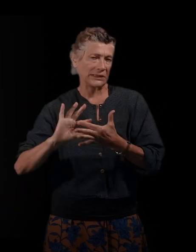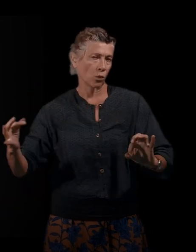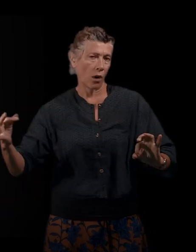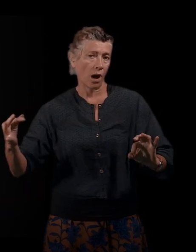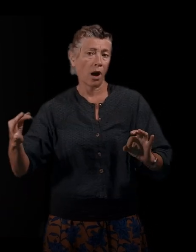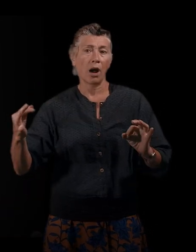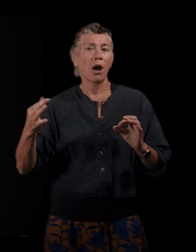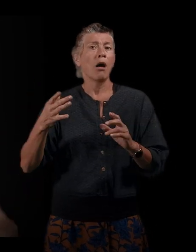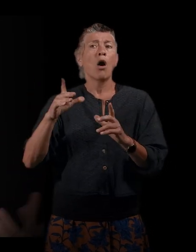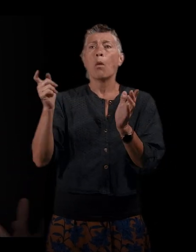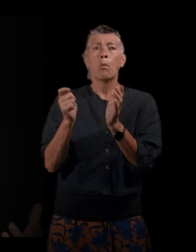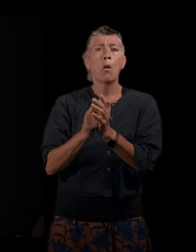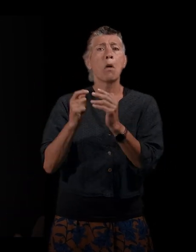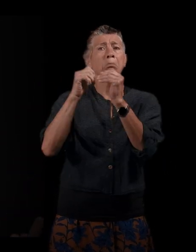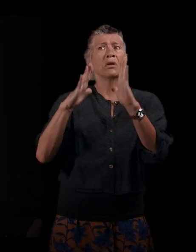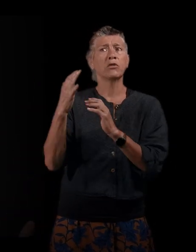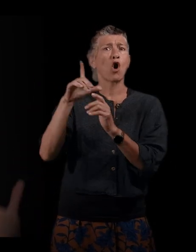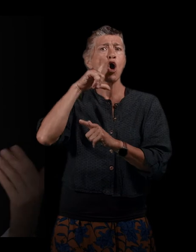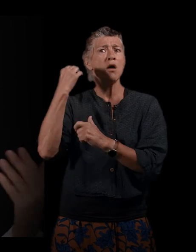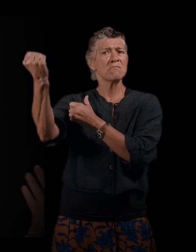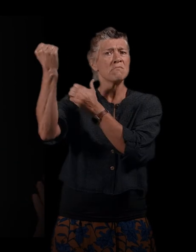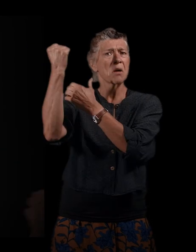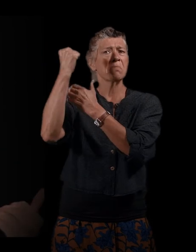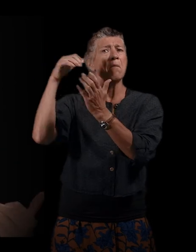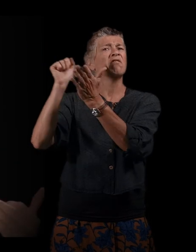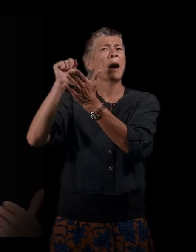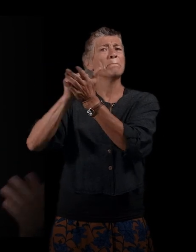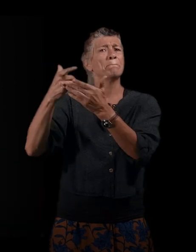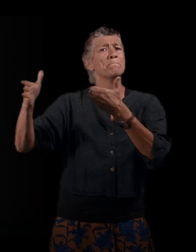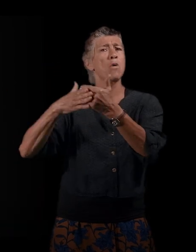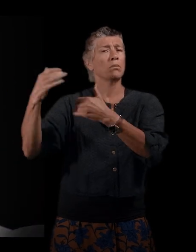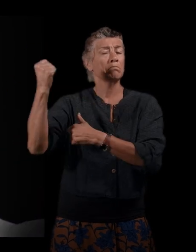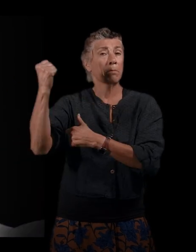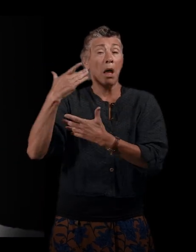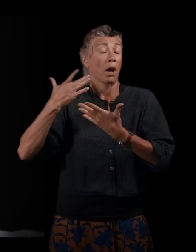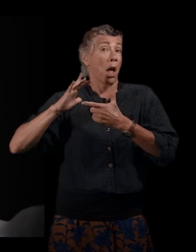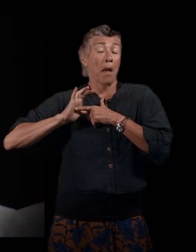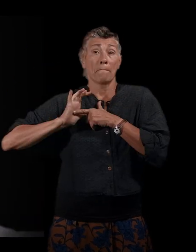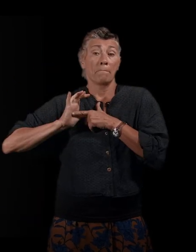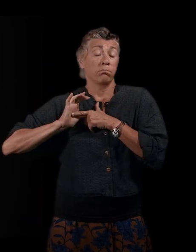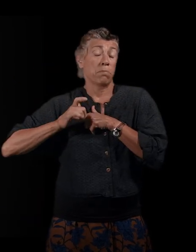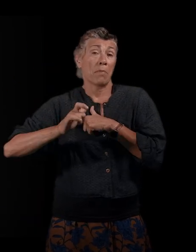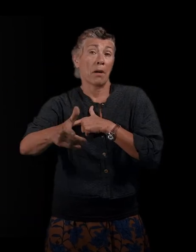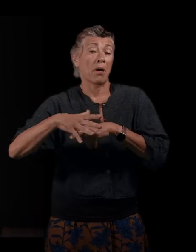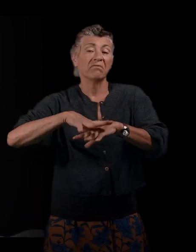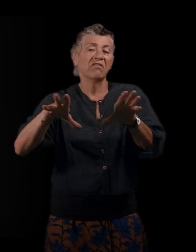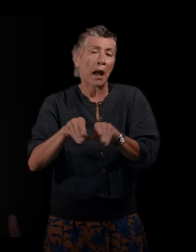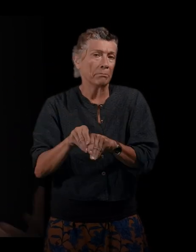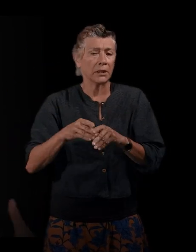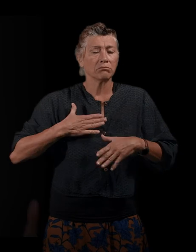porte, finalement, toute notre vie à la famille El-Kaïm, enfin, la famille El-Kaïm, oui, aux enfants de Marcel El-Jian, à moi, à mon